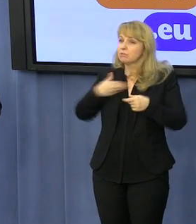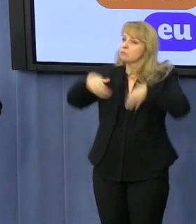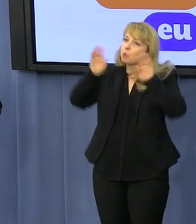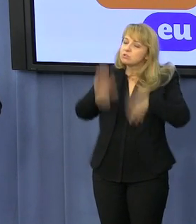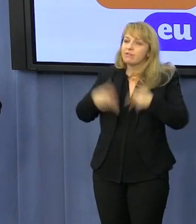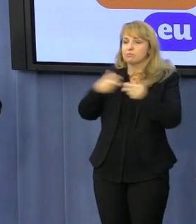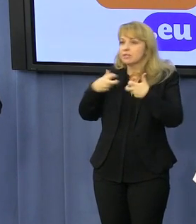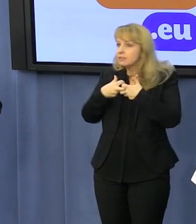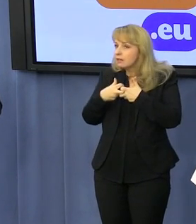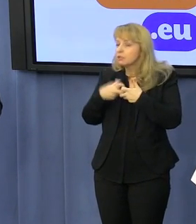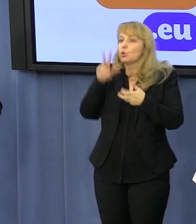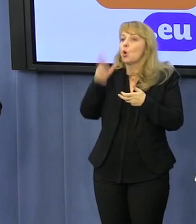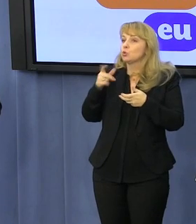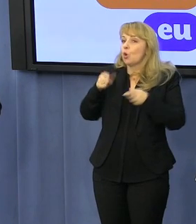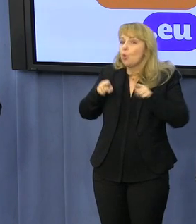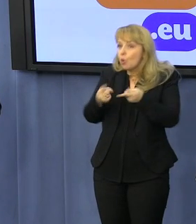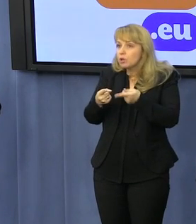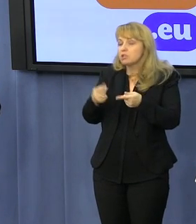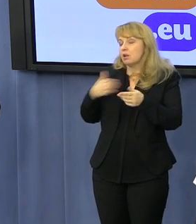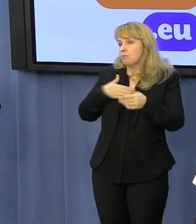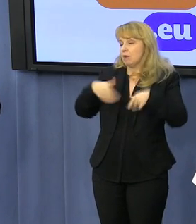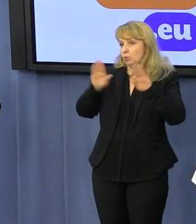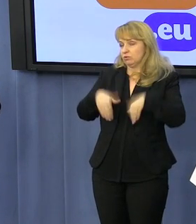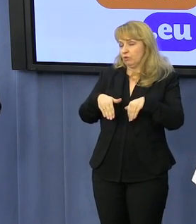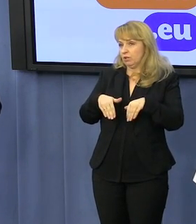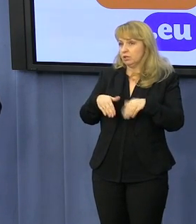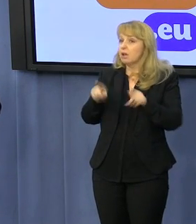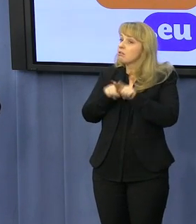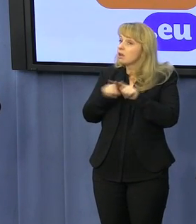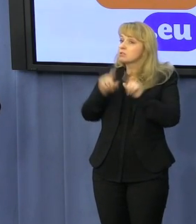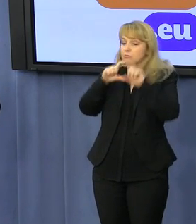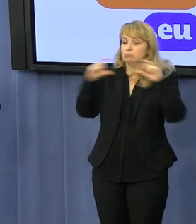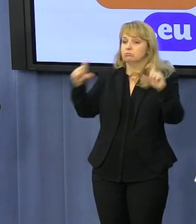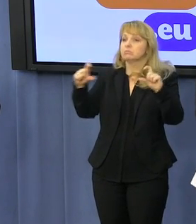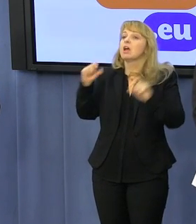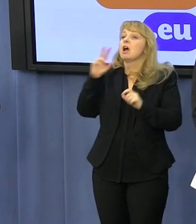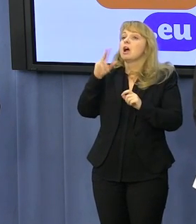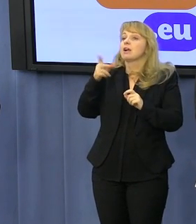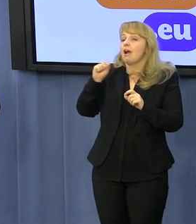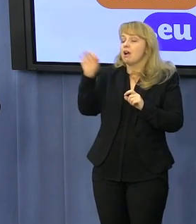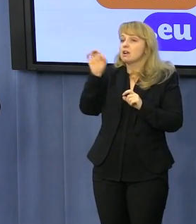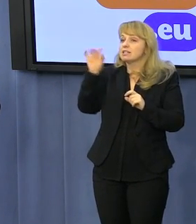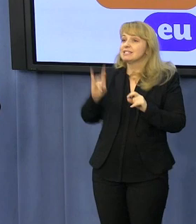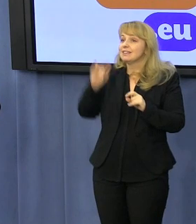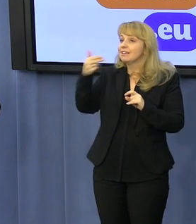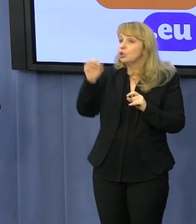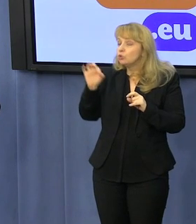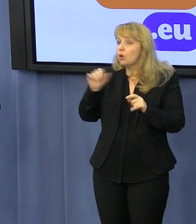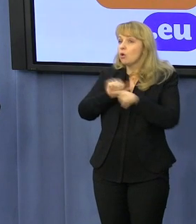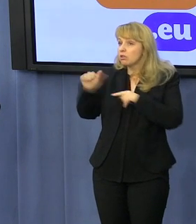internecie. Jeśli chodzi o gry w kasynach, to już jest całkowicie legalne wszędzie. To tak naprawdę u nas chcielibyśmy powrót do